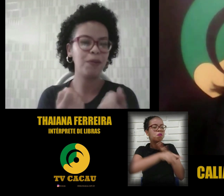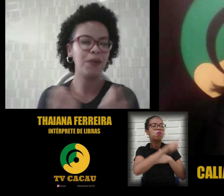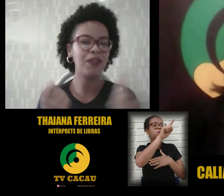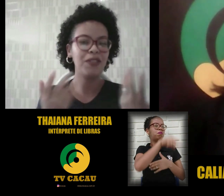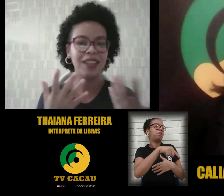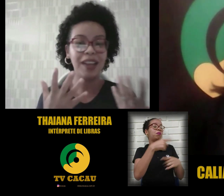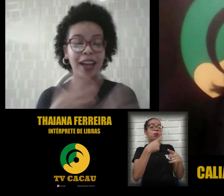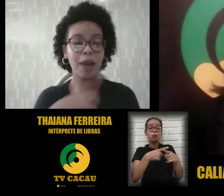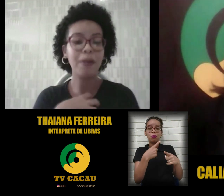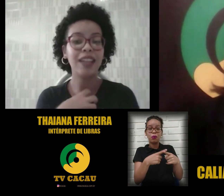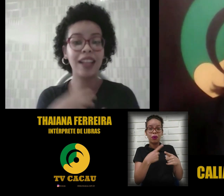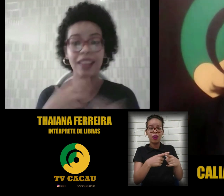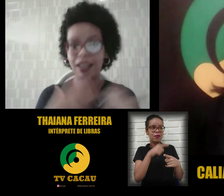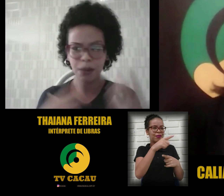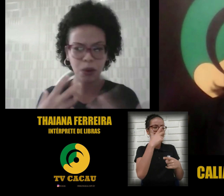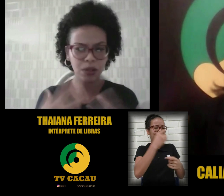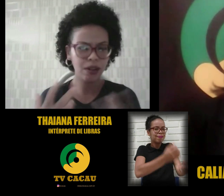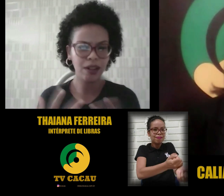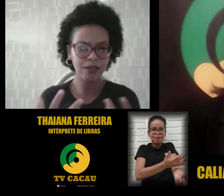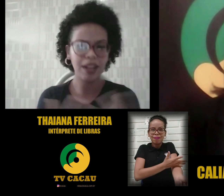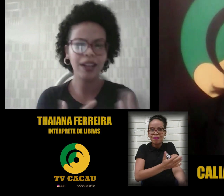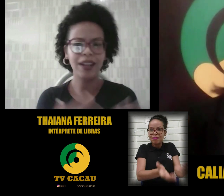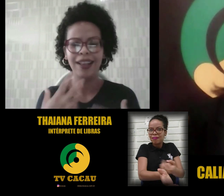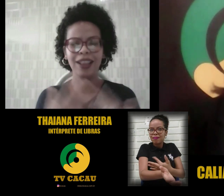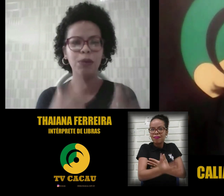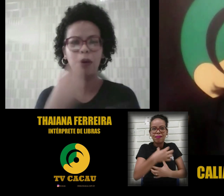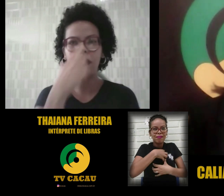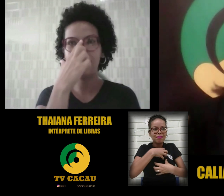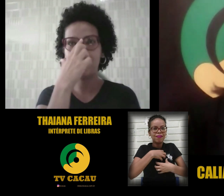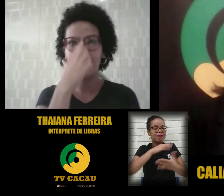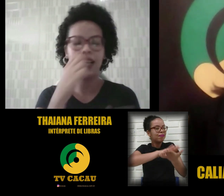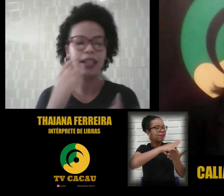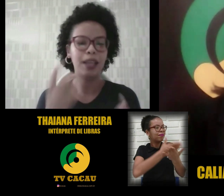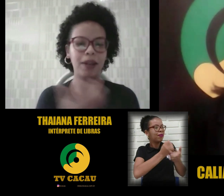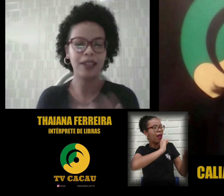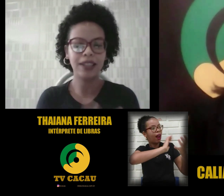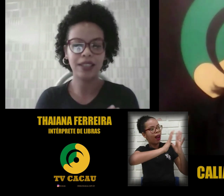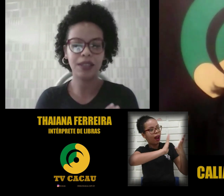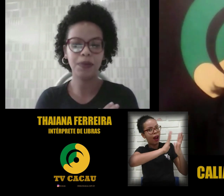Você acaba até se emocionando, né? no momento da interpretação.